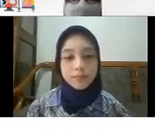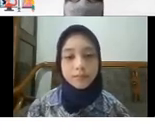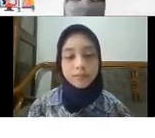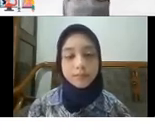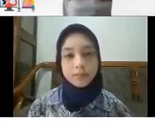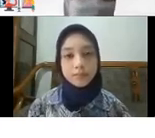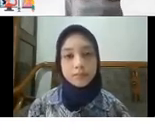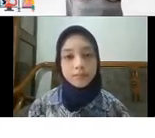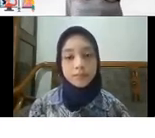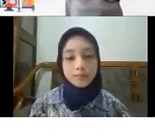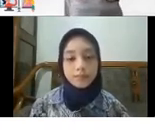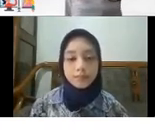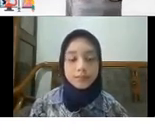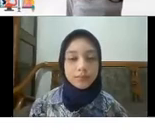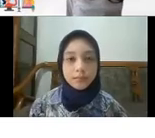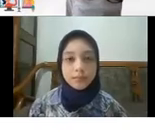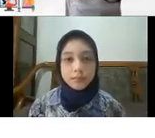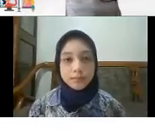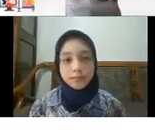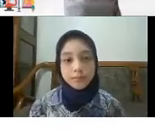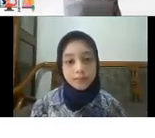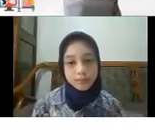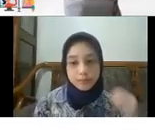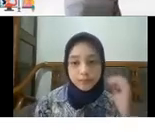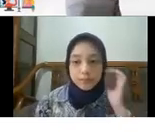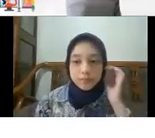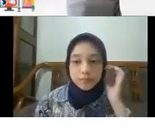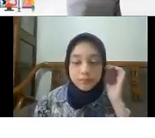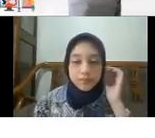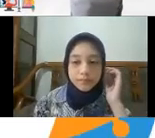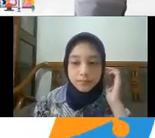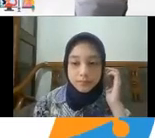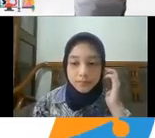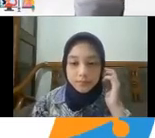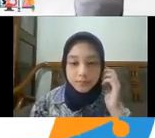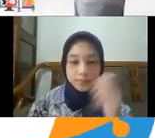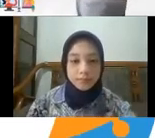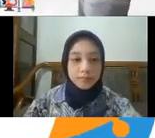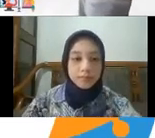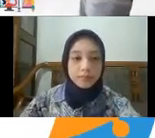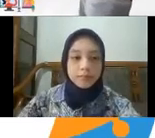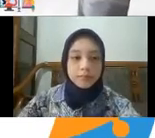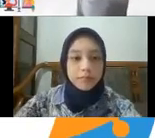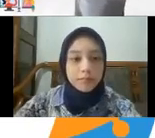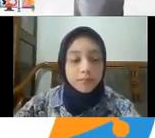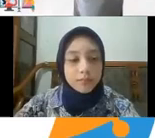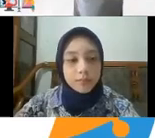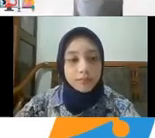Pandemi Melalui vaksin tadi Game changer berikutnya Adalah 6 strategi ini Nah